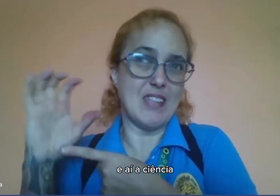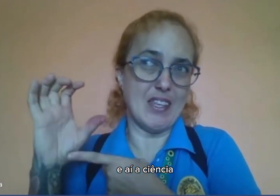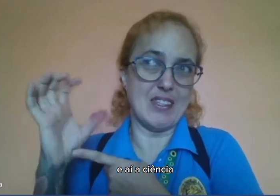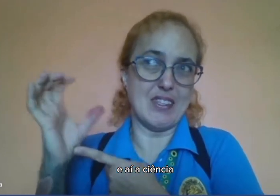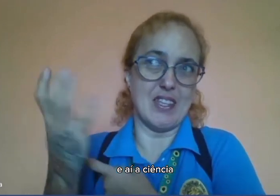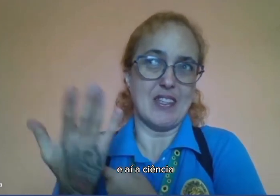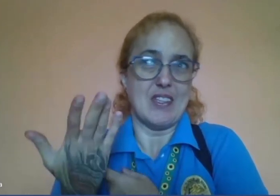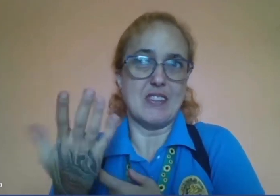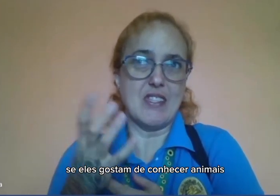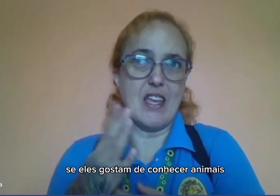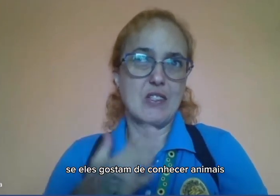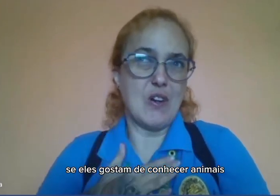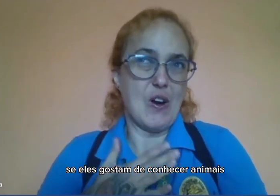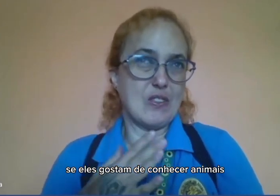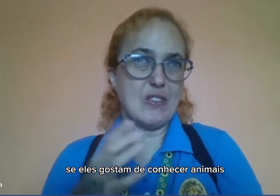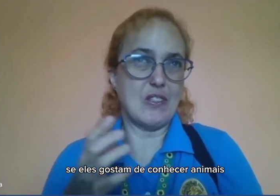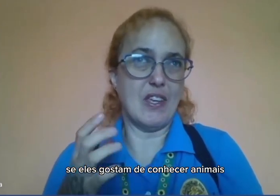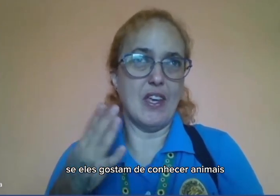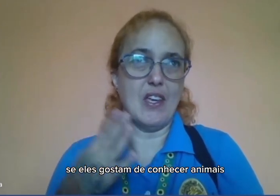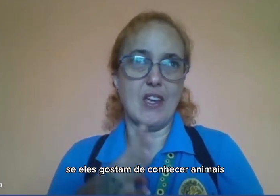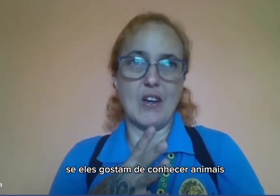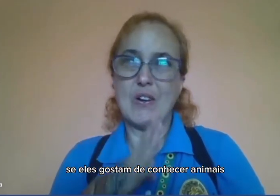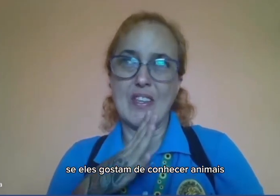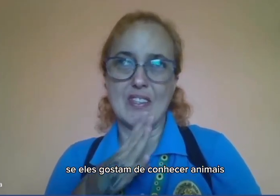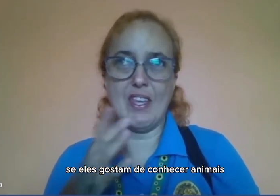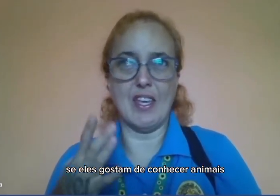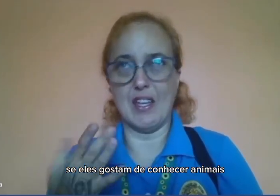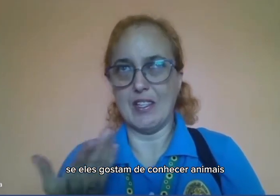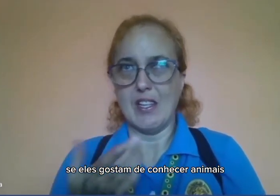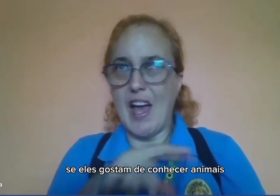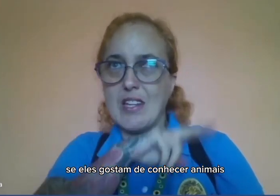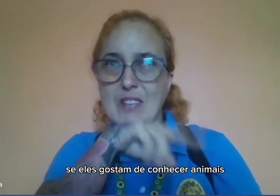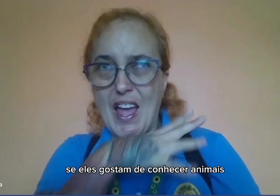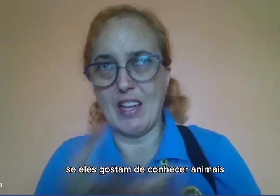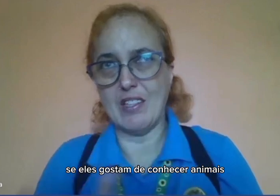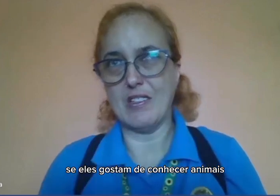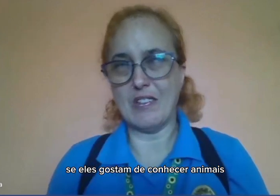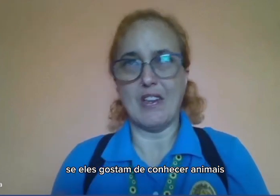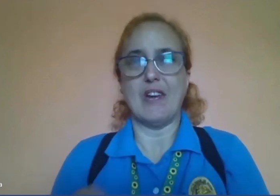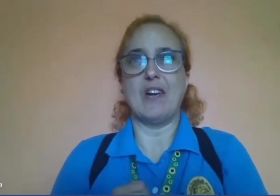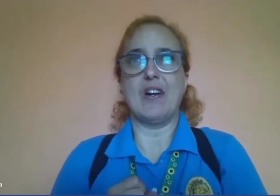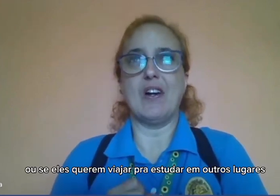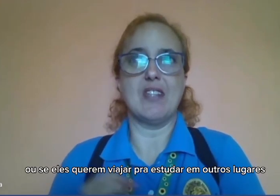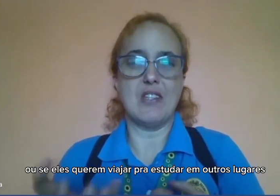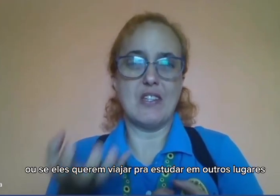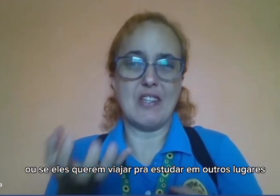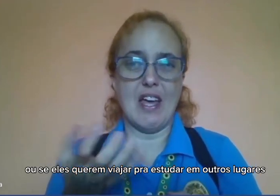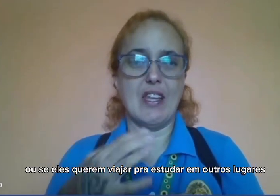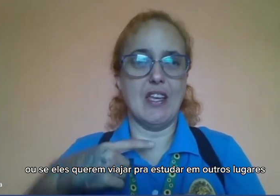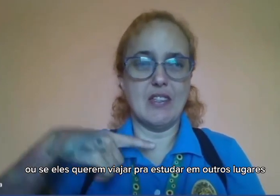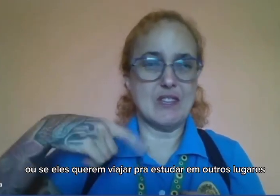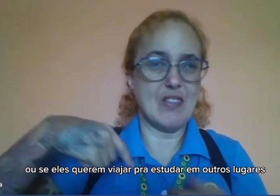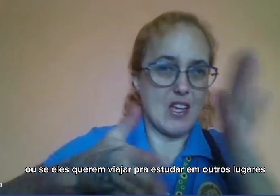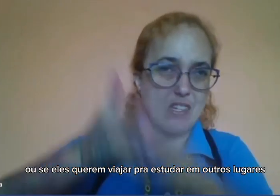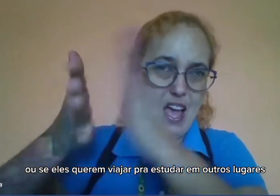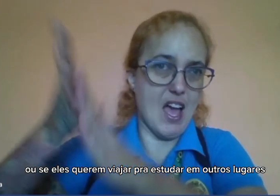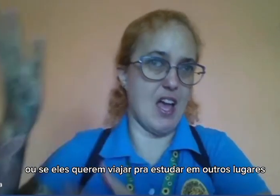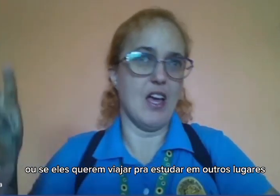ciência, se eles gostam de conhecer animais, ou se eles querem viajar,